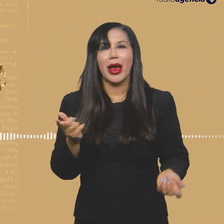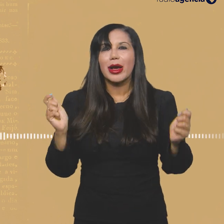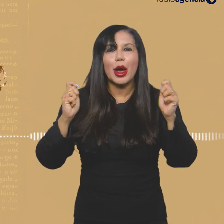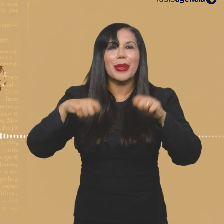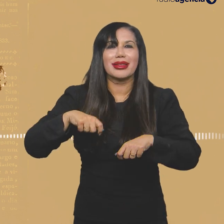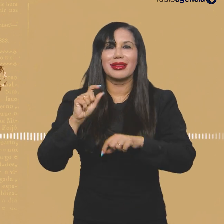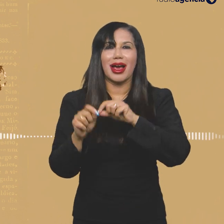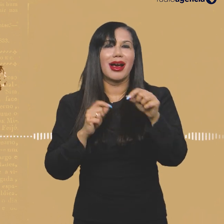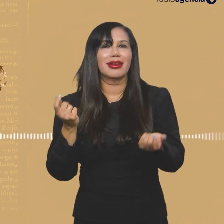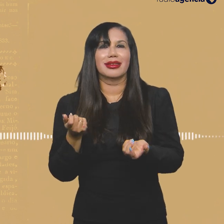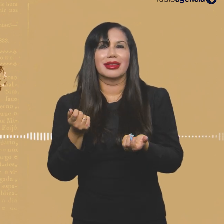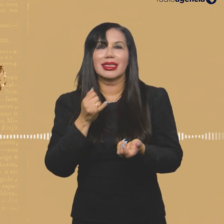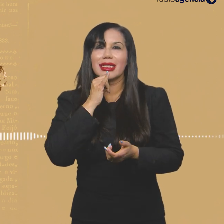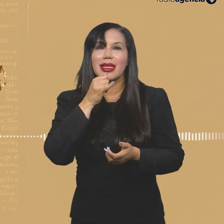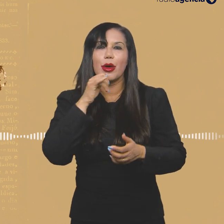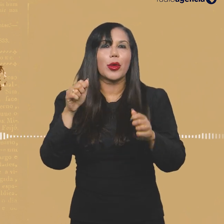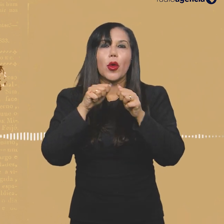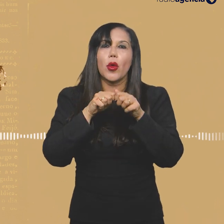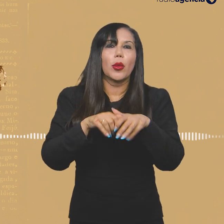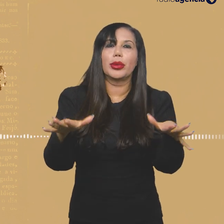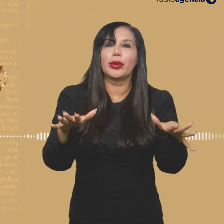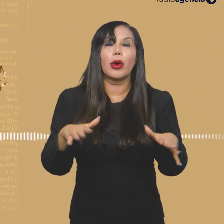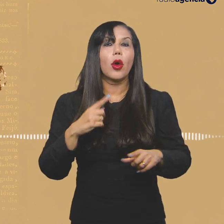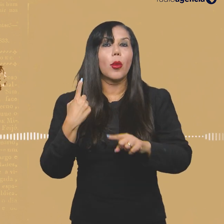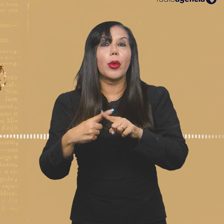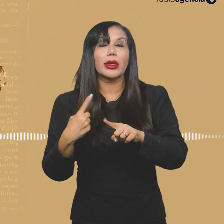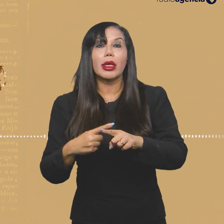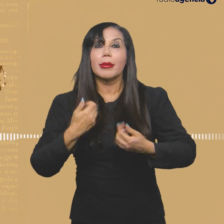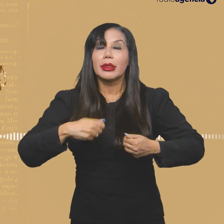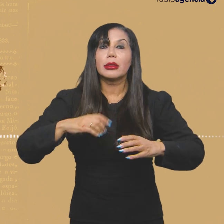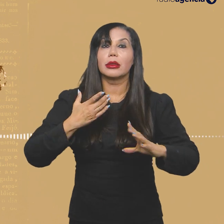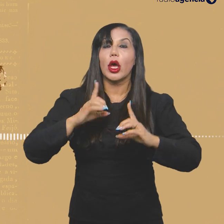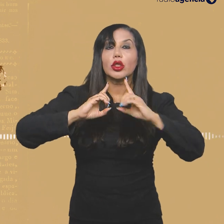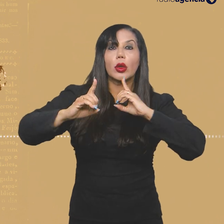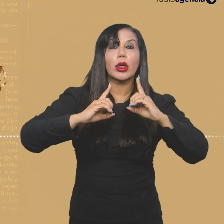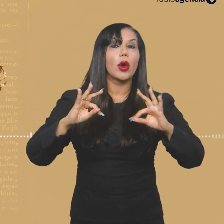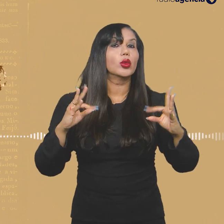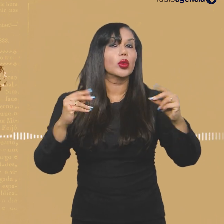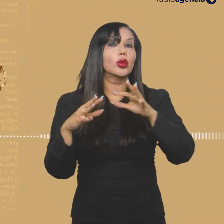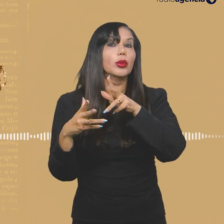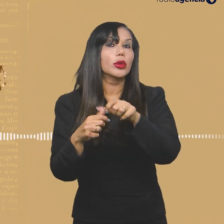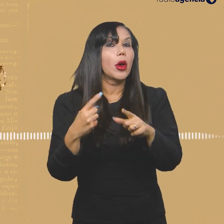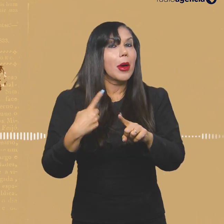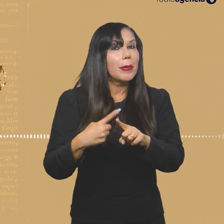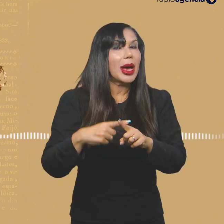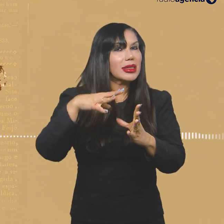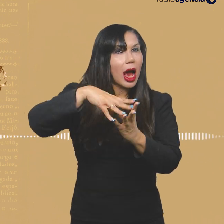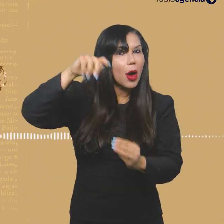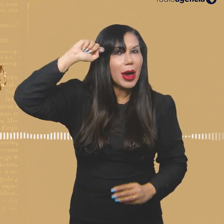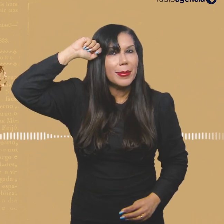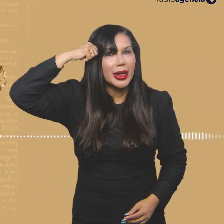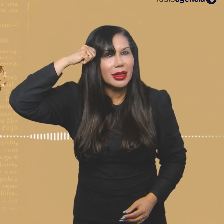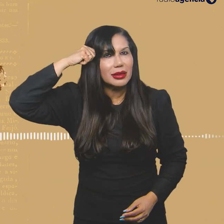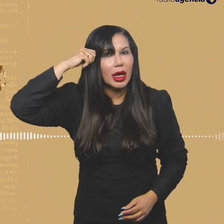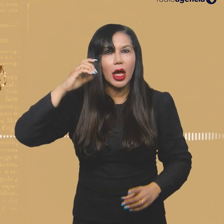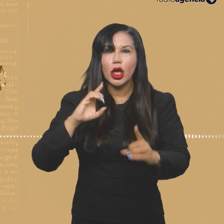aqui. É óbvio, tem uma capacidade de circulação gigantesca, então dialogam com todo mundo. Mas também quem disse